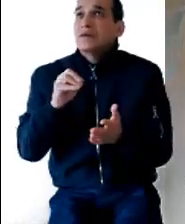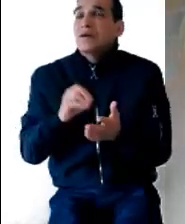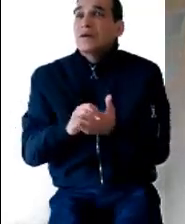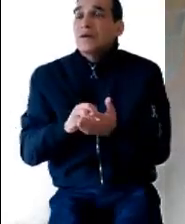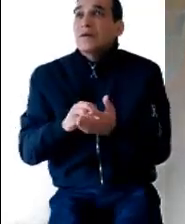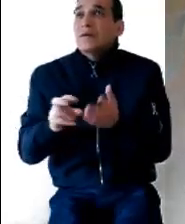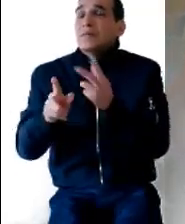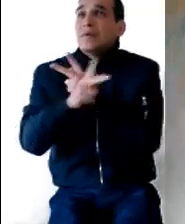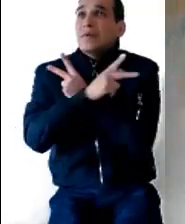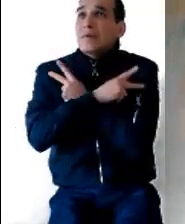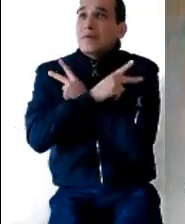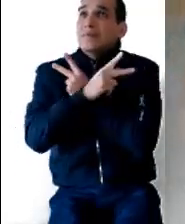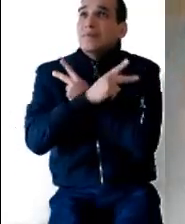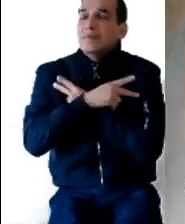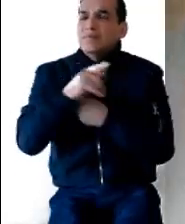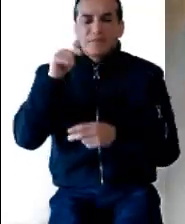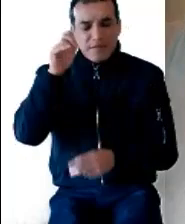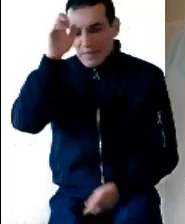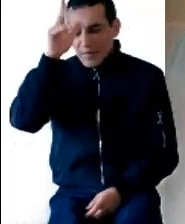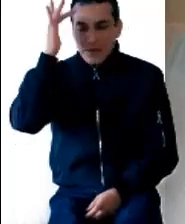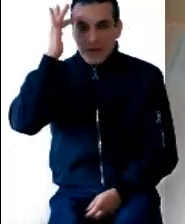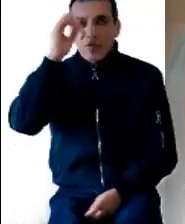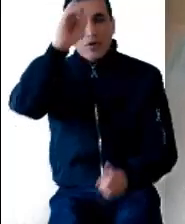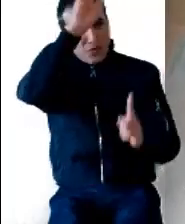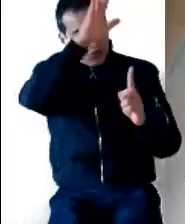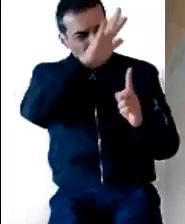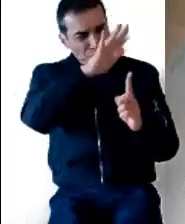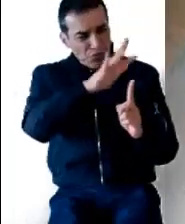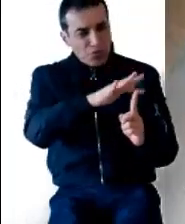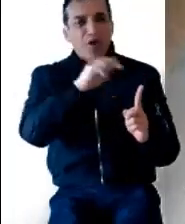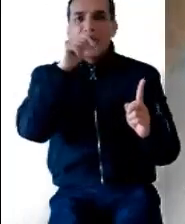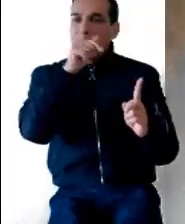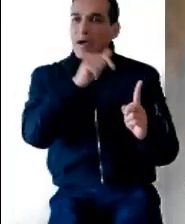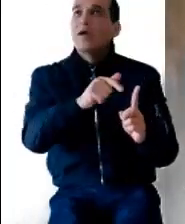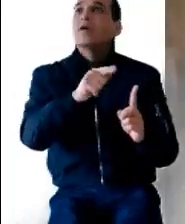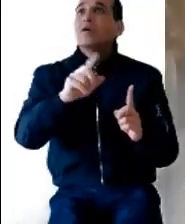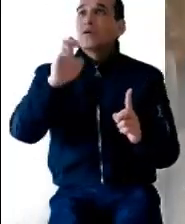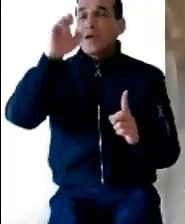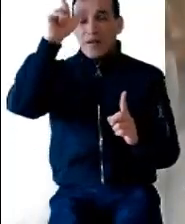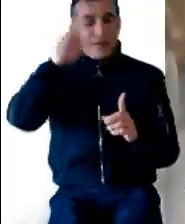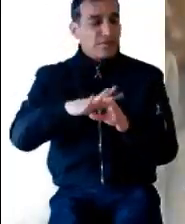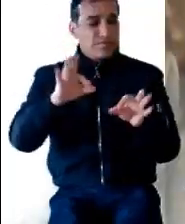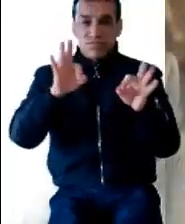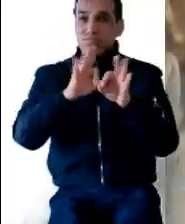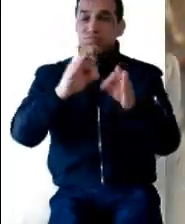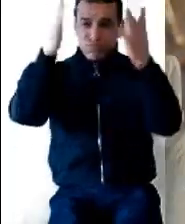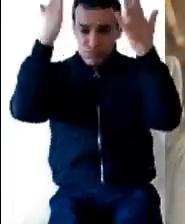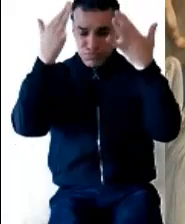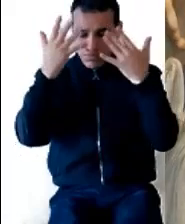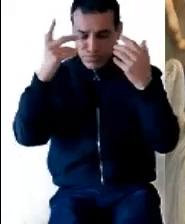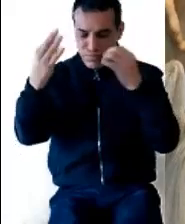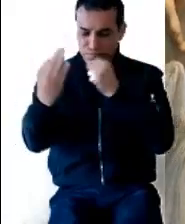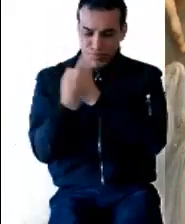permanezco virgen? El ángel le contestó, El Espíritu Santo descenderá sobre ti y el poder del Altísimo te